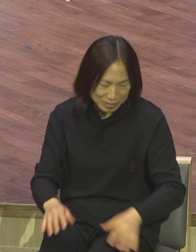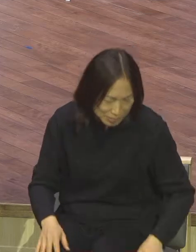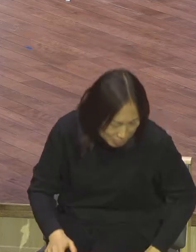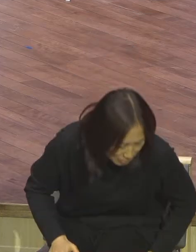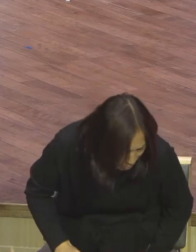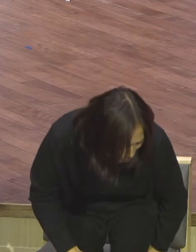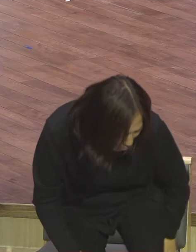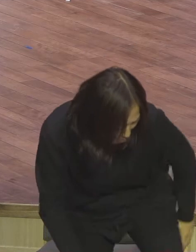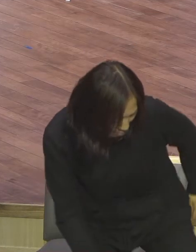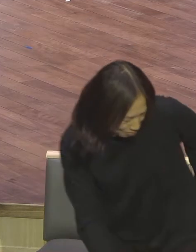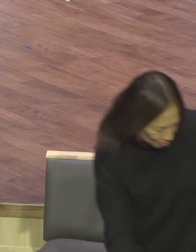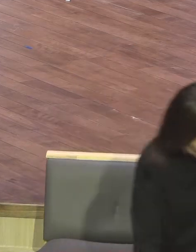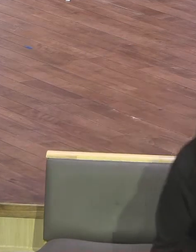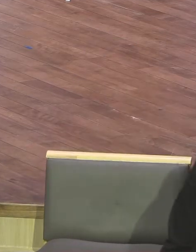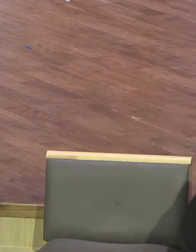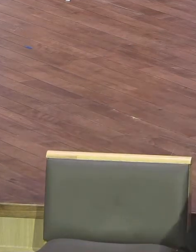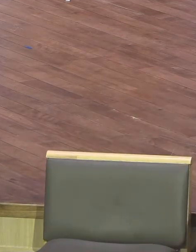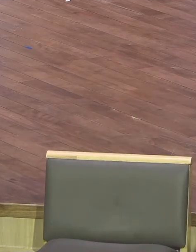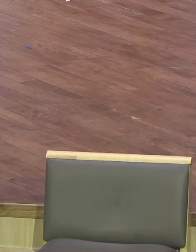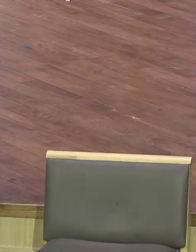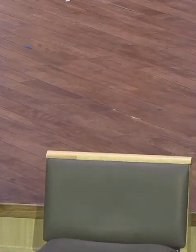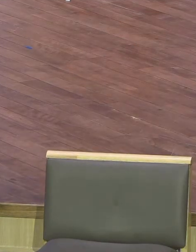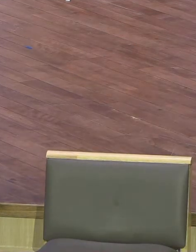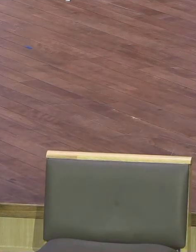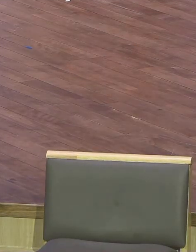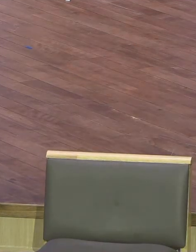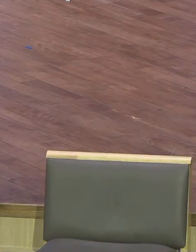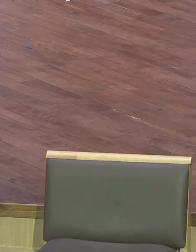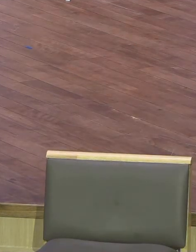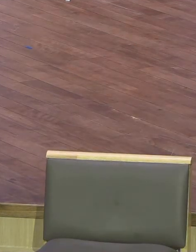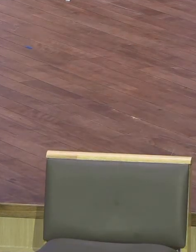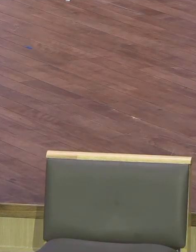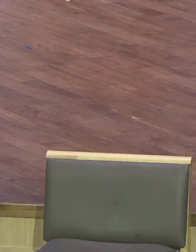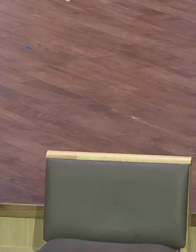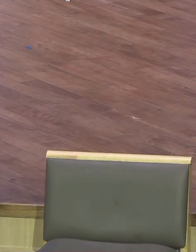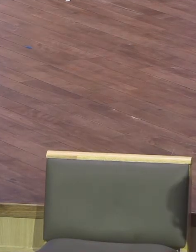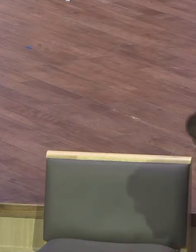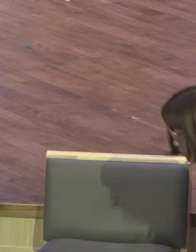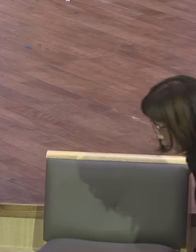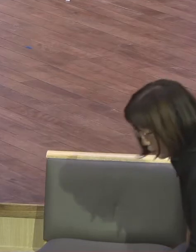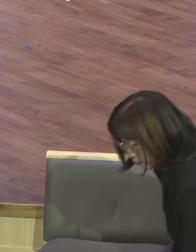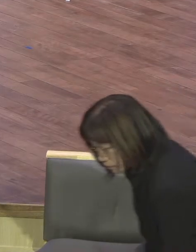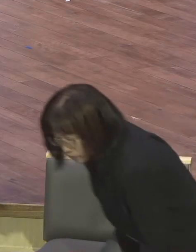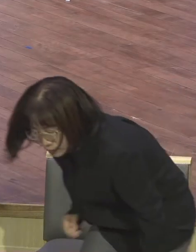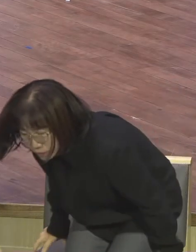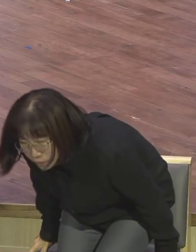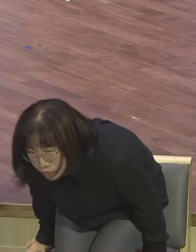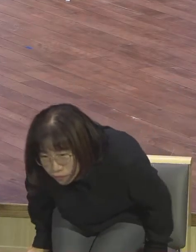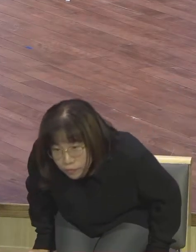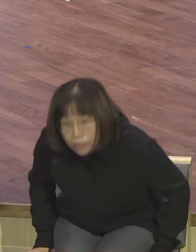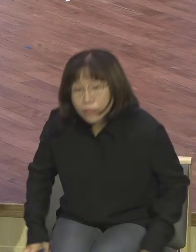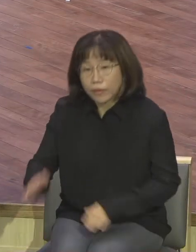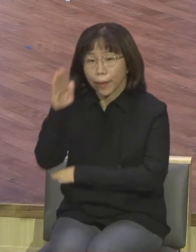사무엘상 16장 1절로 철저까지 교도하겠습니다. 여하께서 사무엘에게